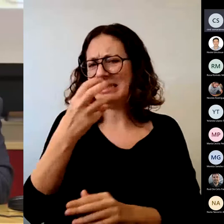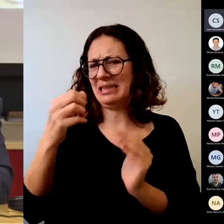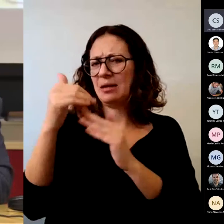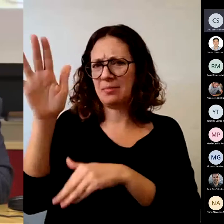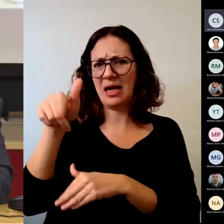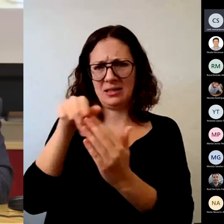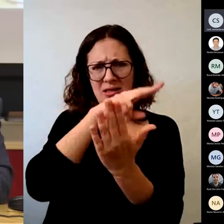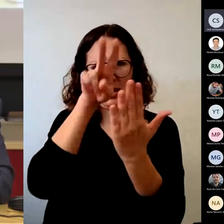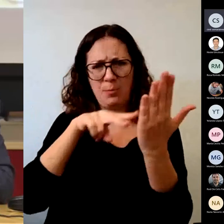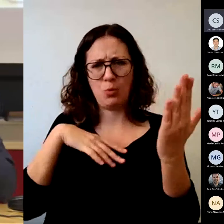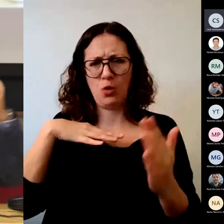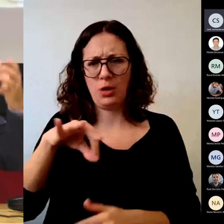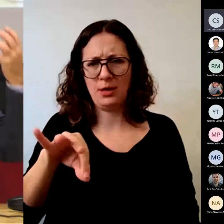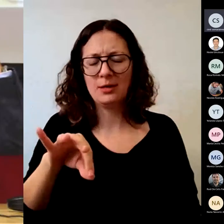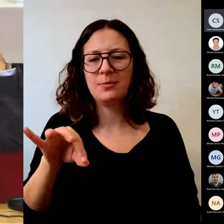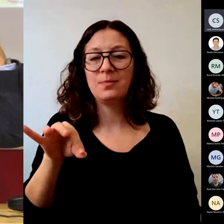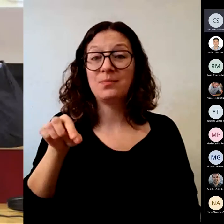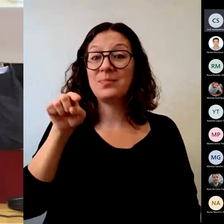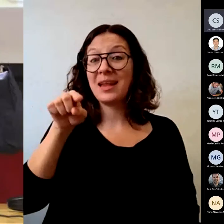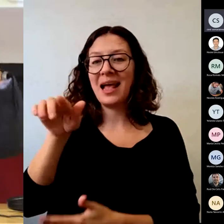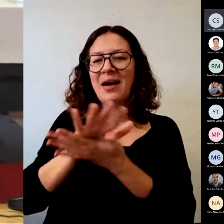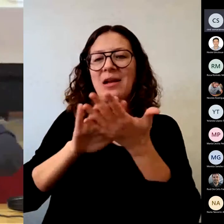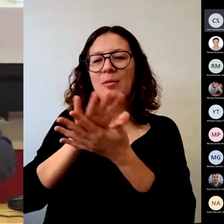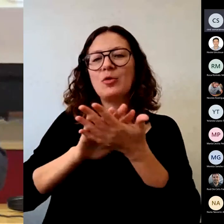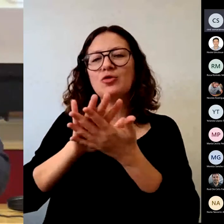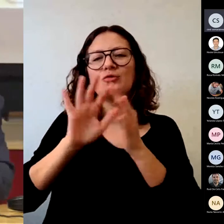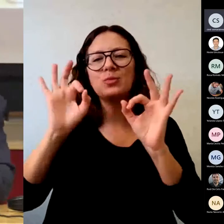evaluación, pero ya preguntábamos por la evaluación en el periodo de Silomina,